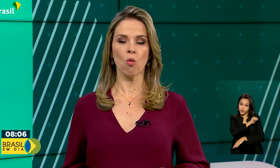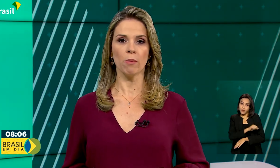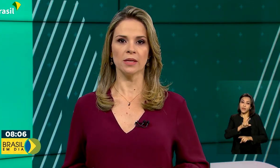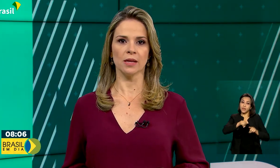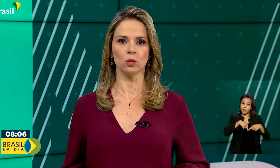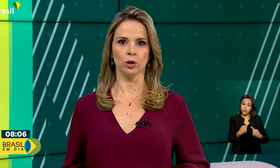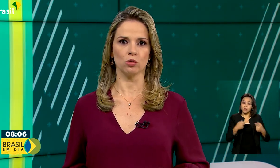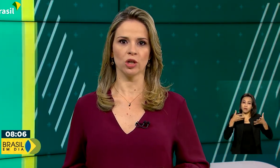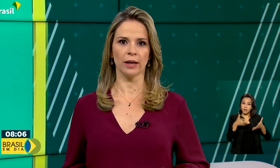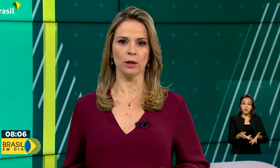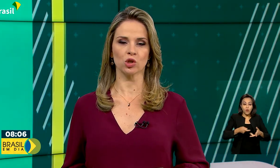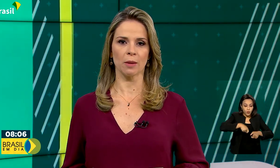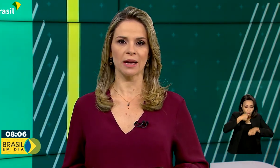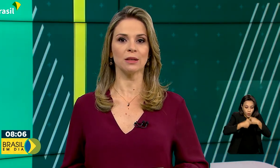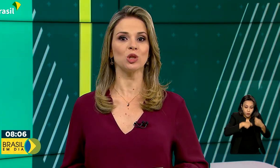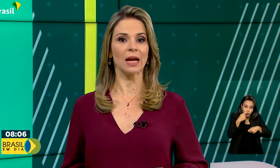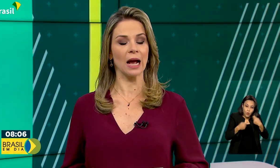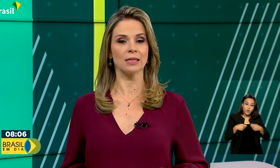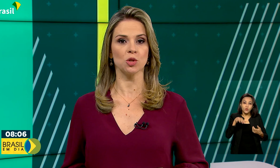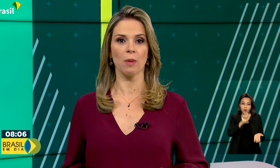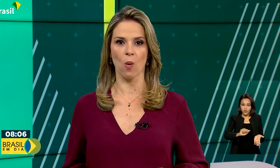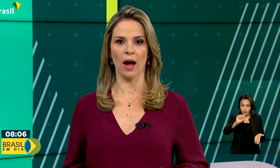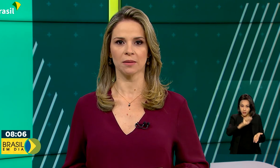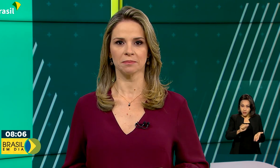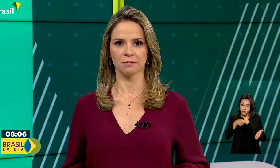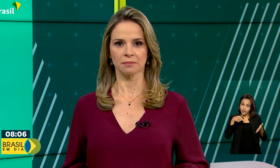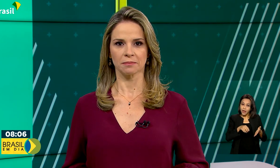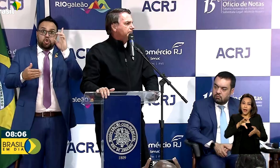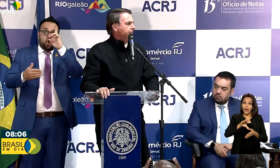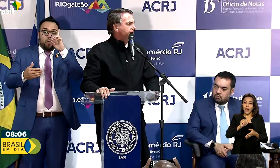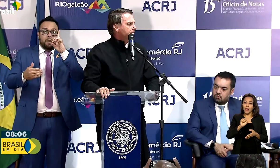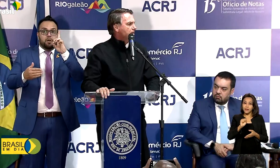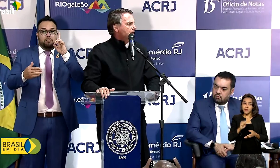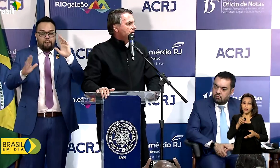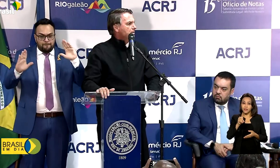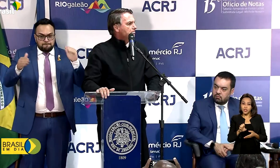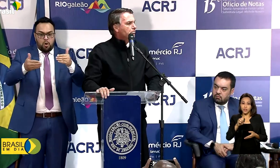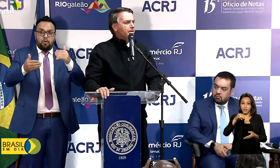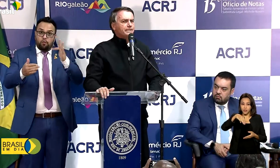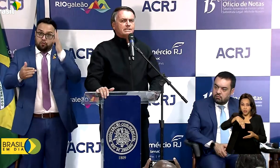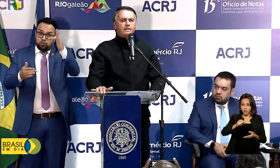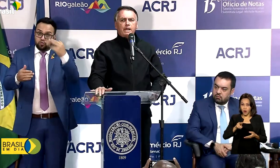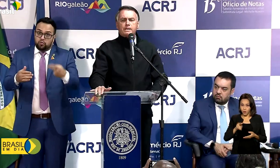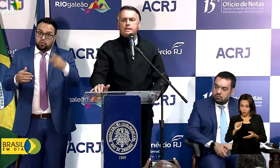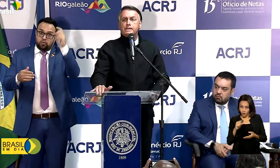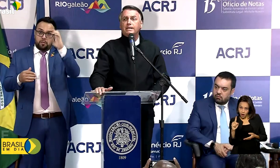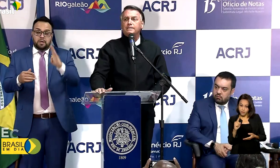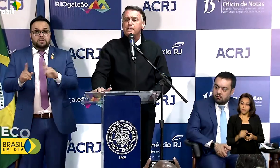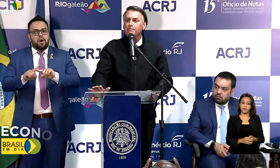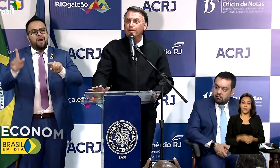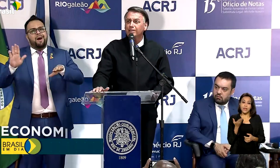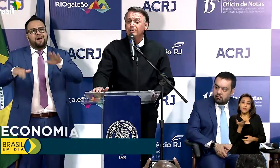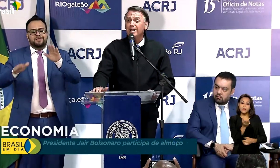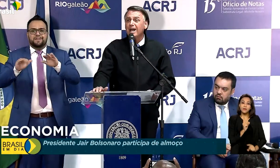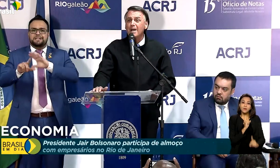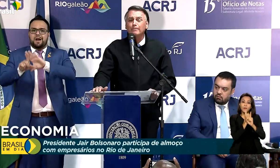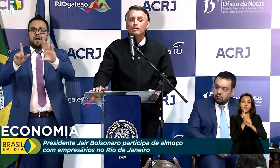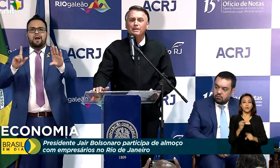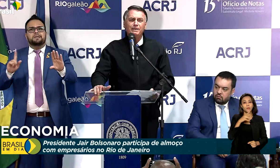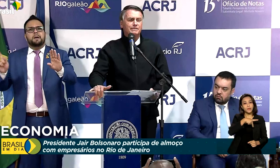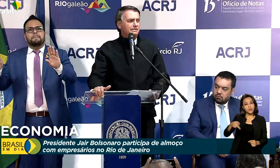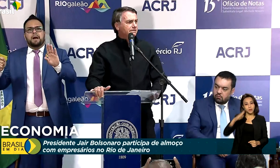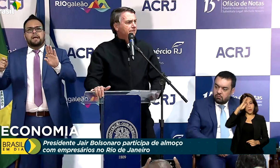Associação Comercial do Rio de Janeiro, chamada de Casa de Mauá. Durante o evento, o presidente Jair Bolsonaro